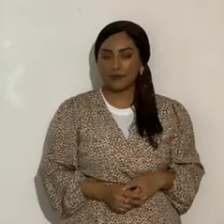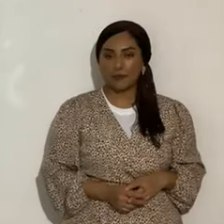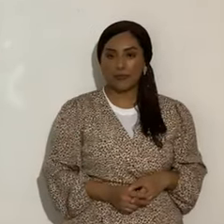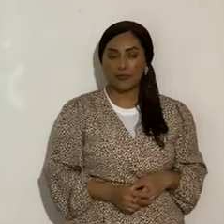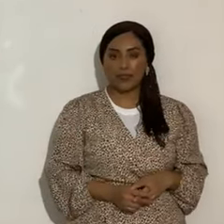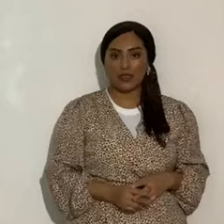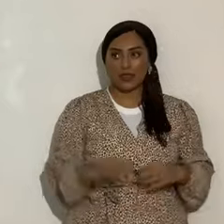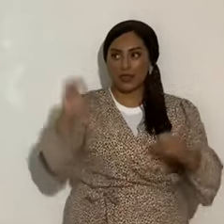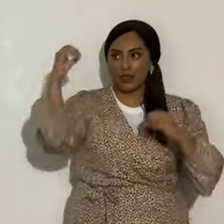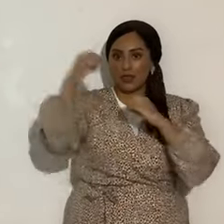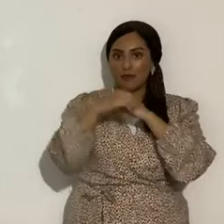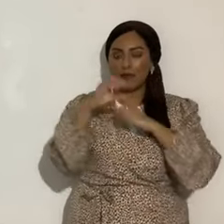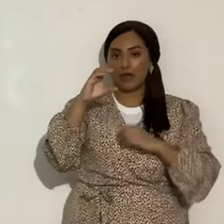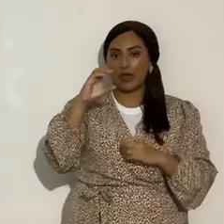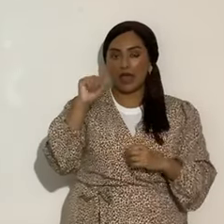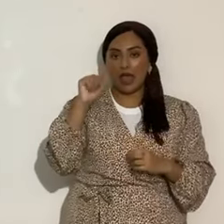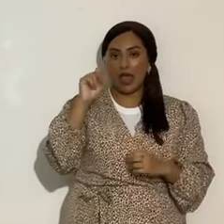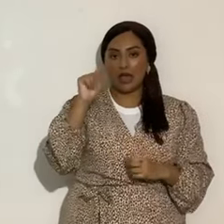el cometa Atlas y la salida de Betula.